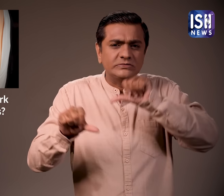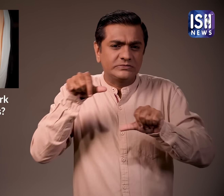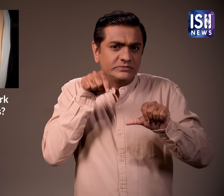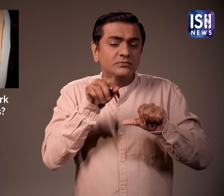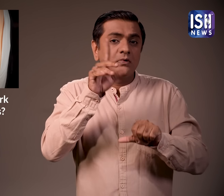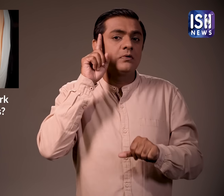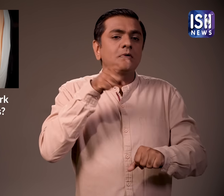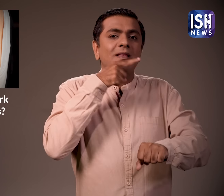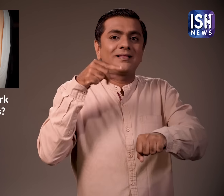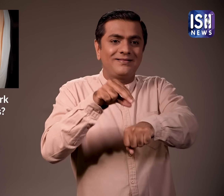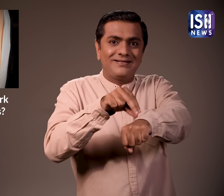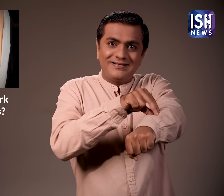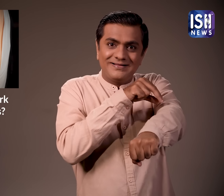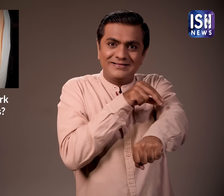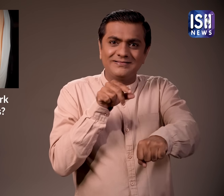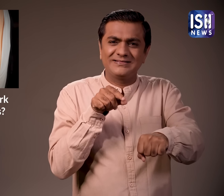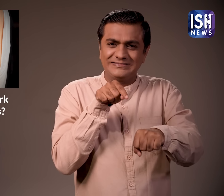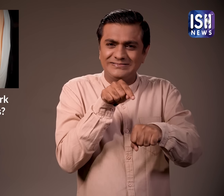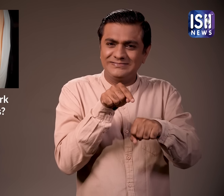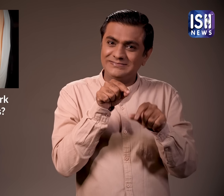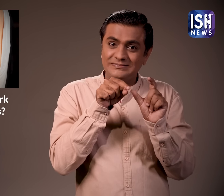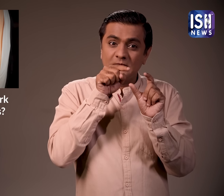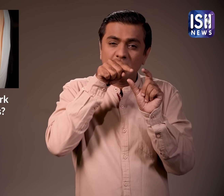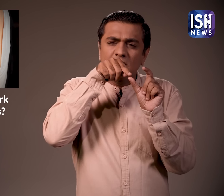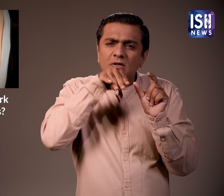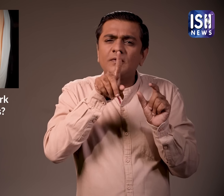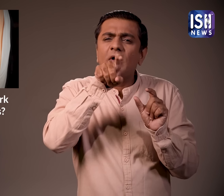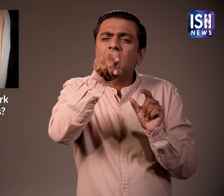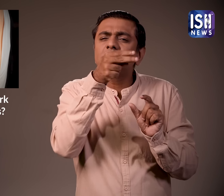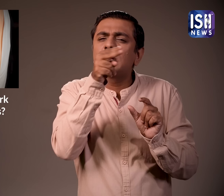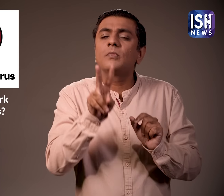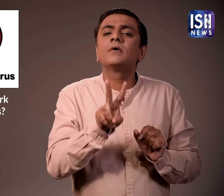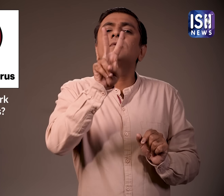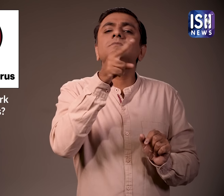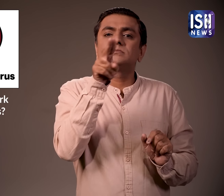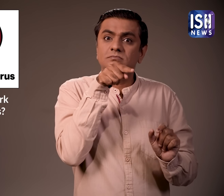वैग्यानिकों ने पाया कि चेचक वैरियोला नामक वाइरस के कारण होता है